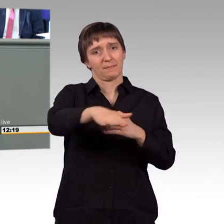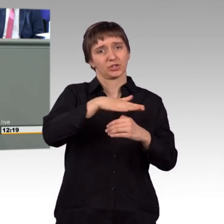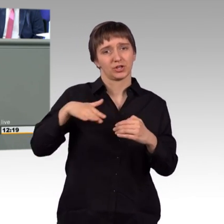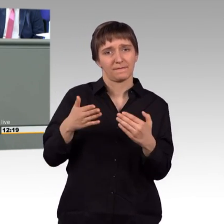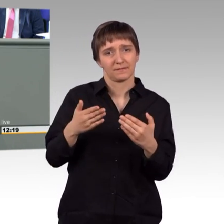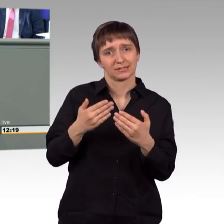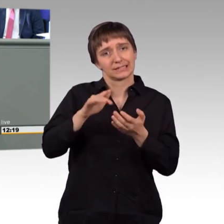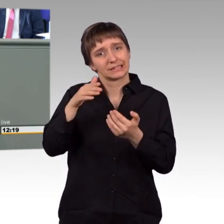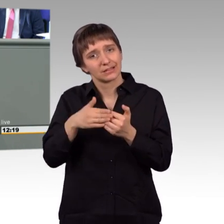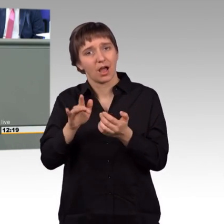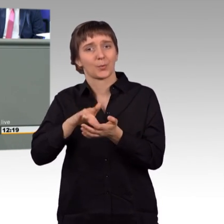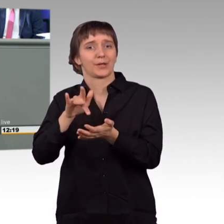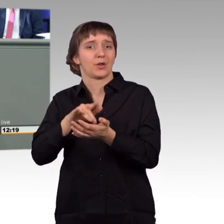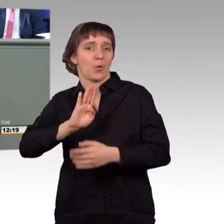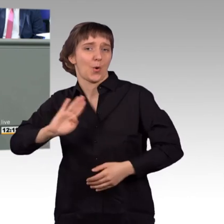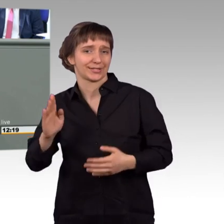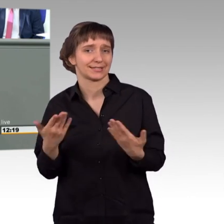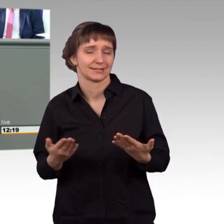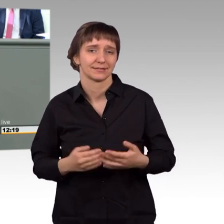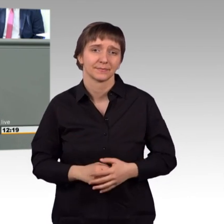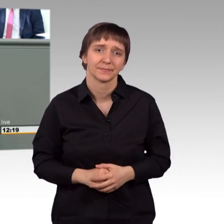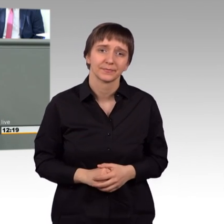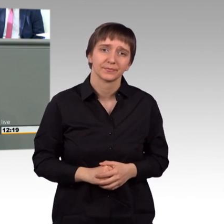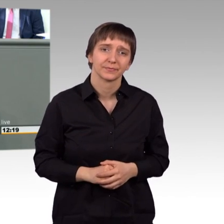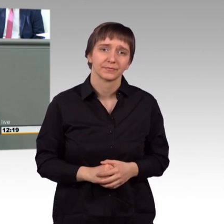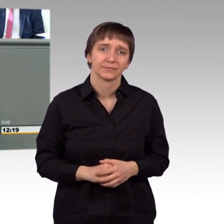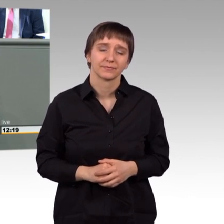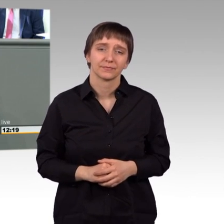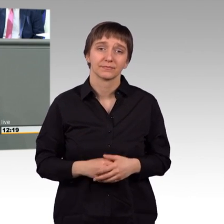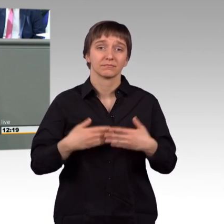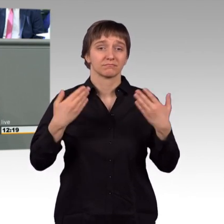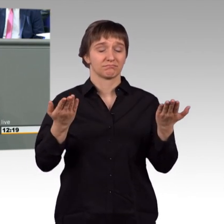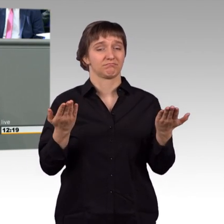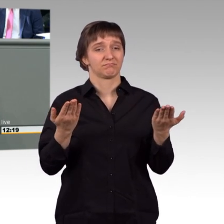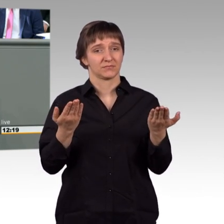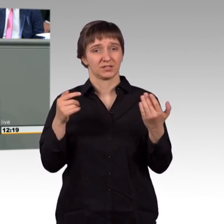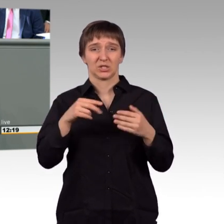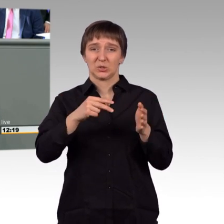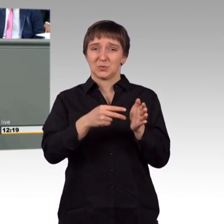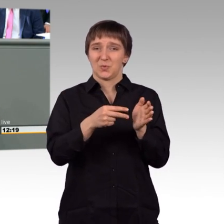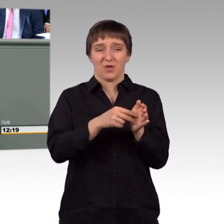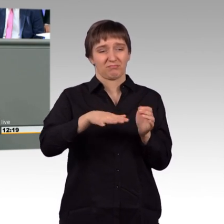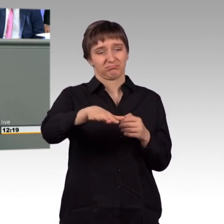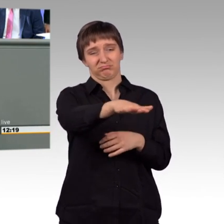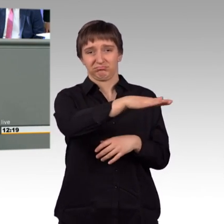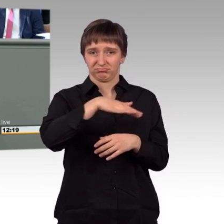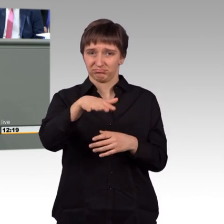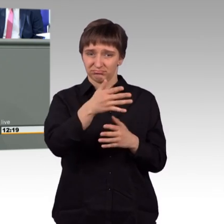Mittlere Osten. Wie wollen wir Millionen von Syrern überzeugen, in ihr Heimatland zurückzukehren?